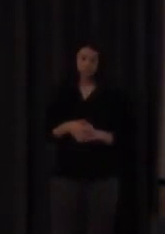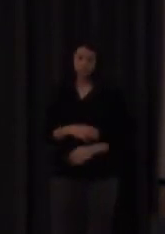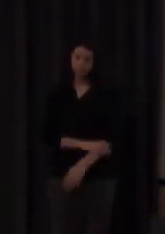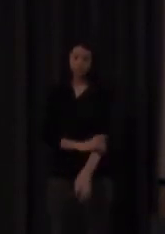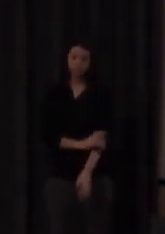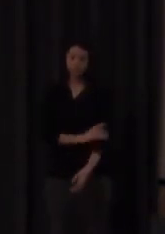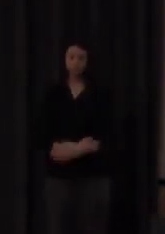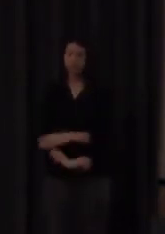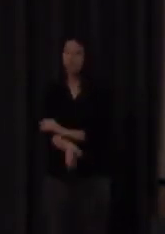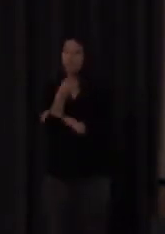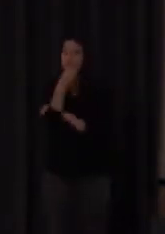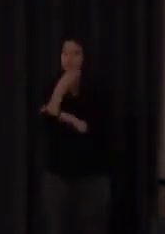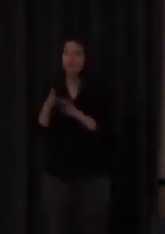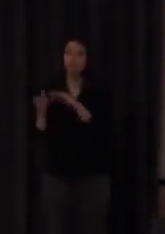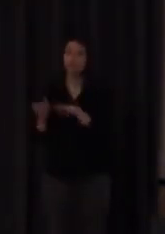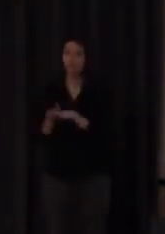bien